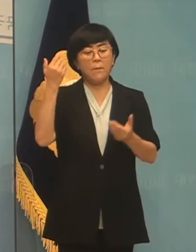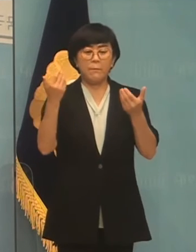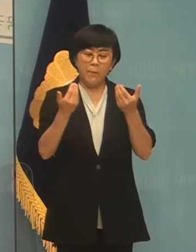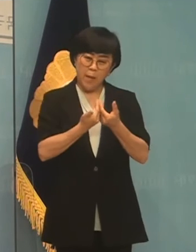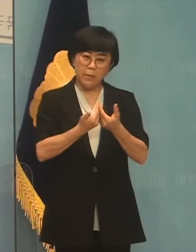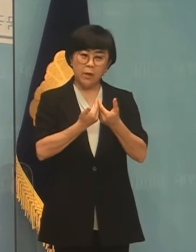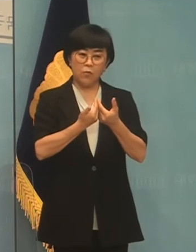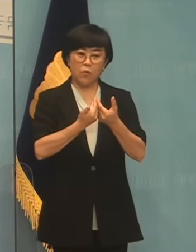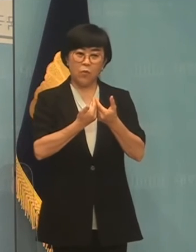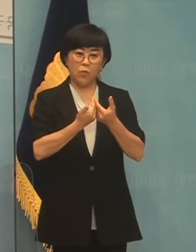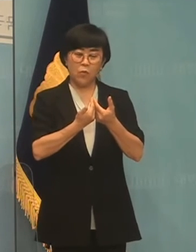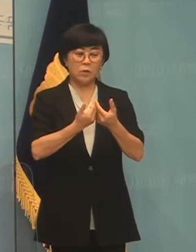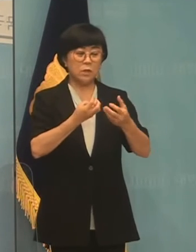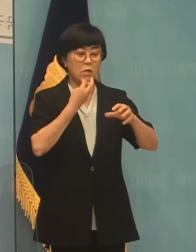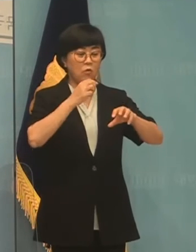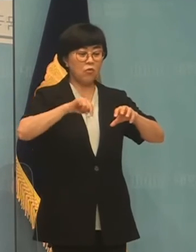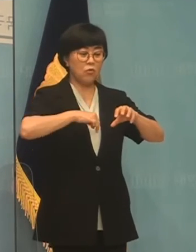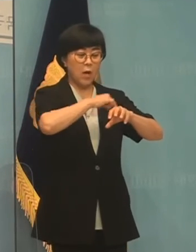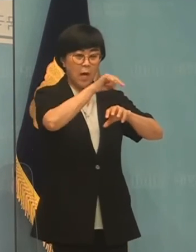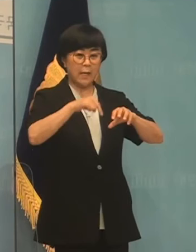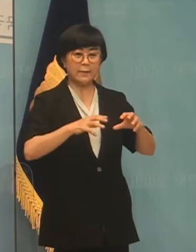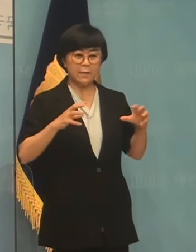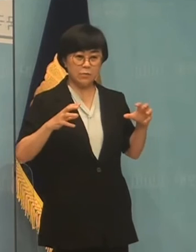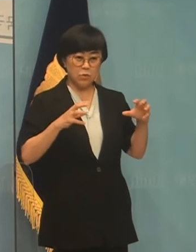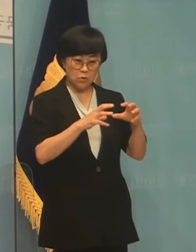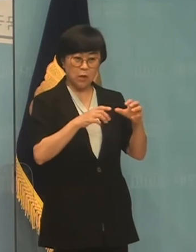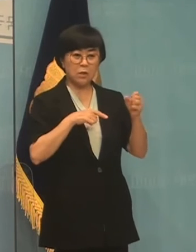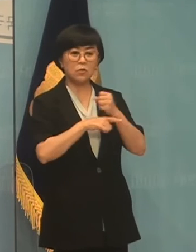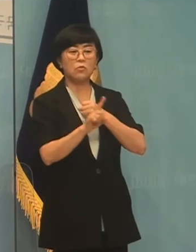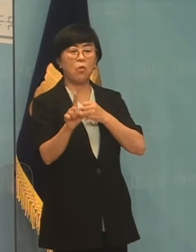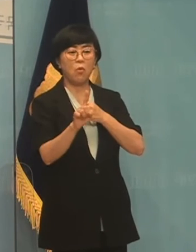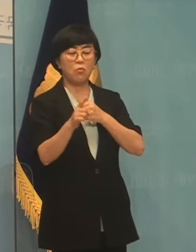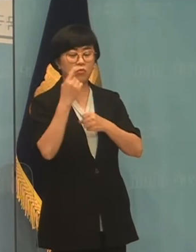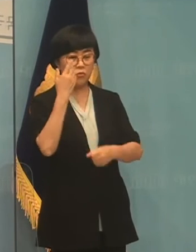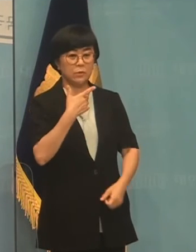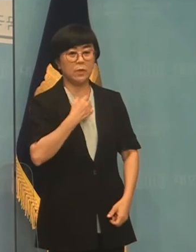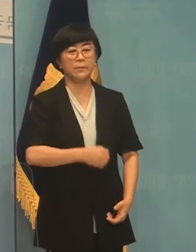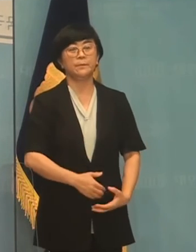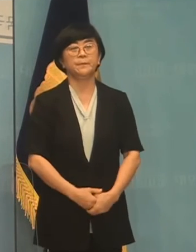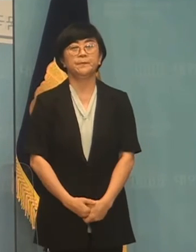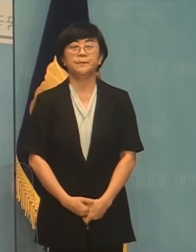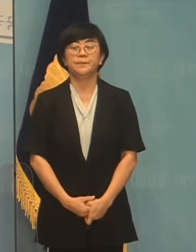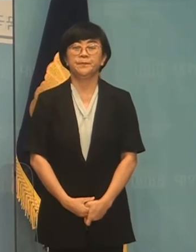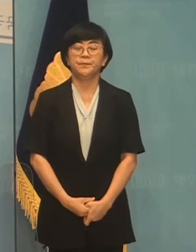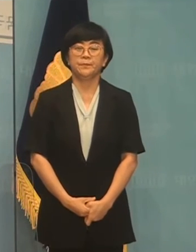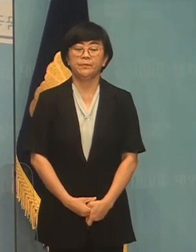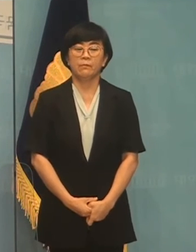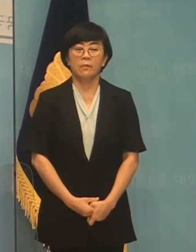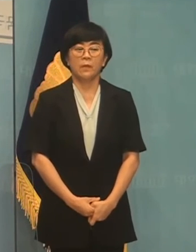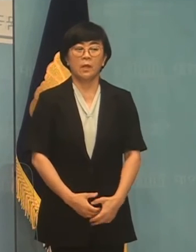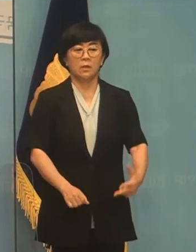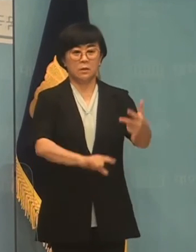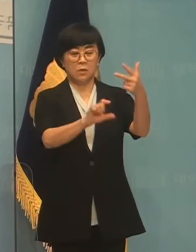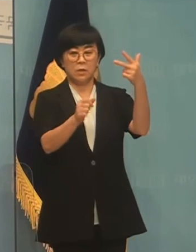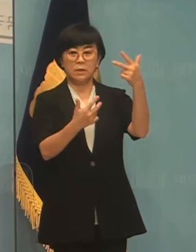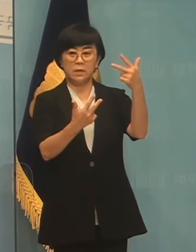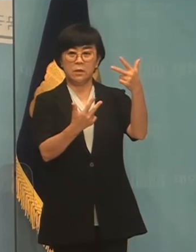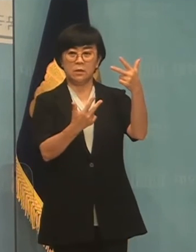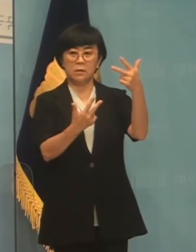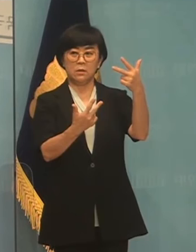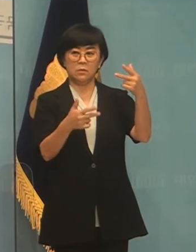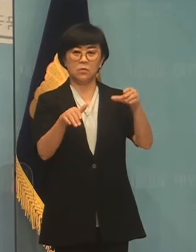모든 것을 서울과 수도권에 집중시키라고 있는지 묻고 싶습니다. 지난 7월 7일